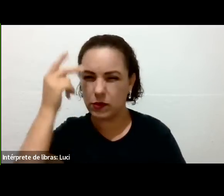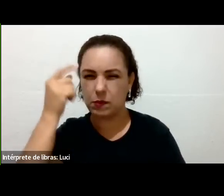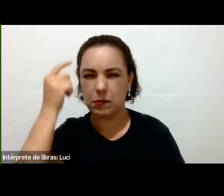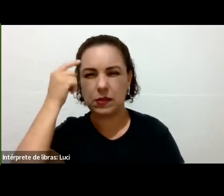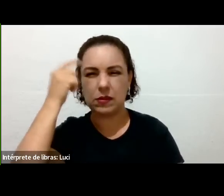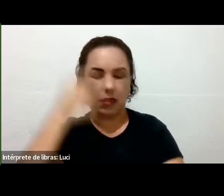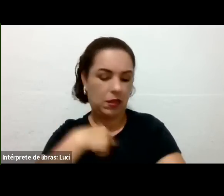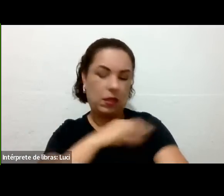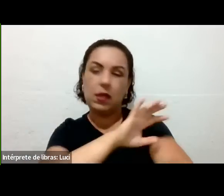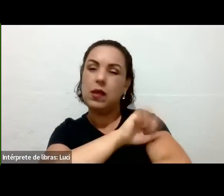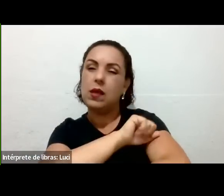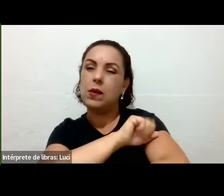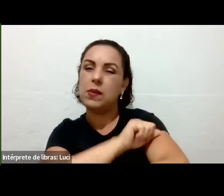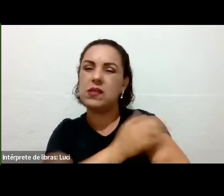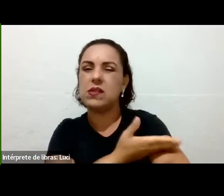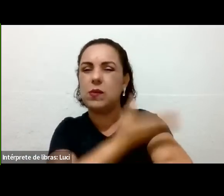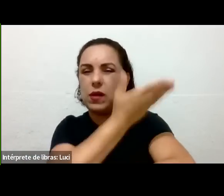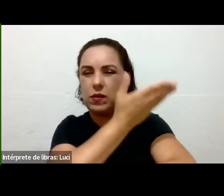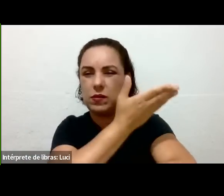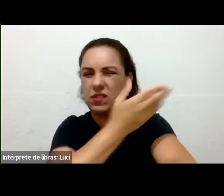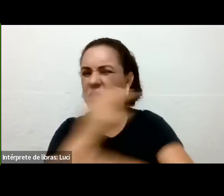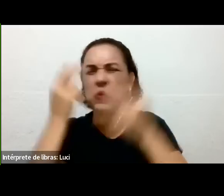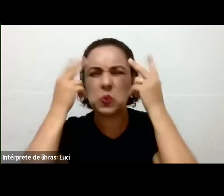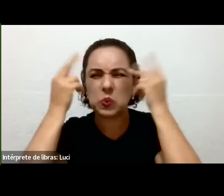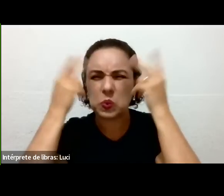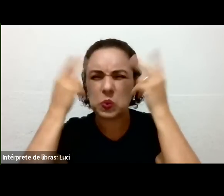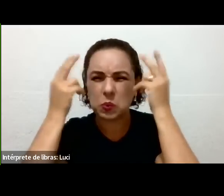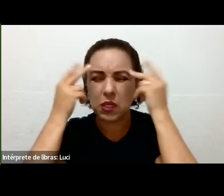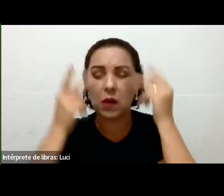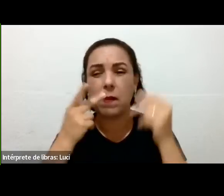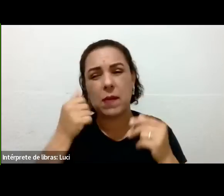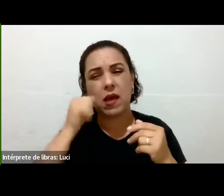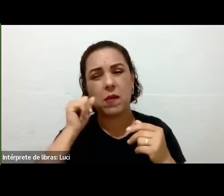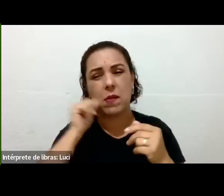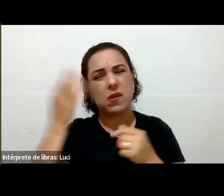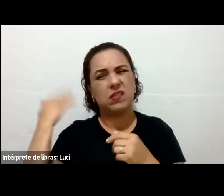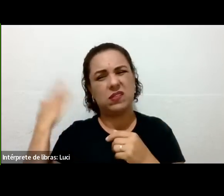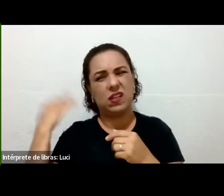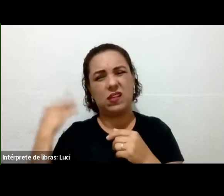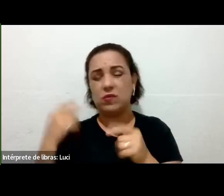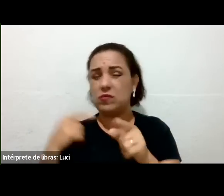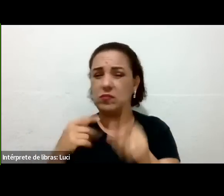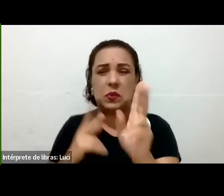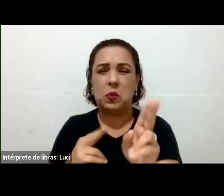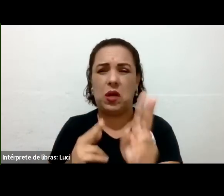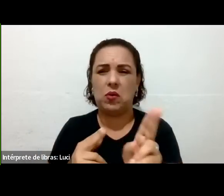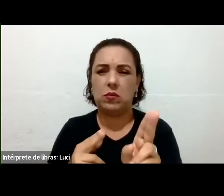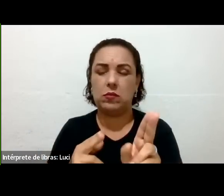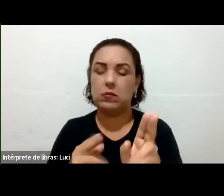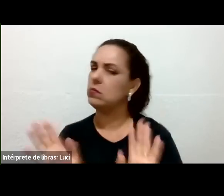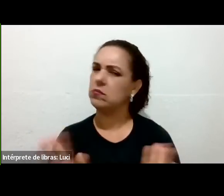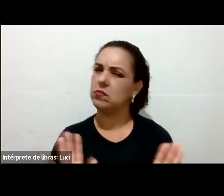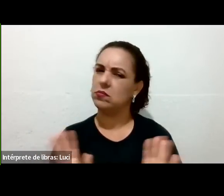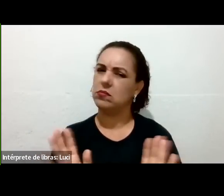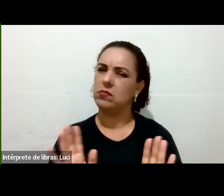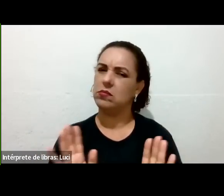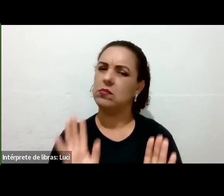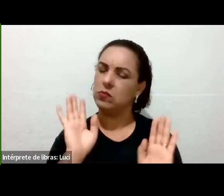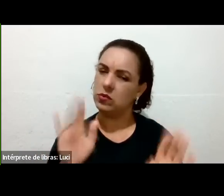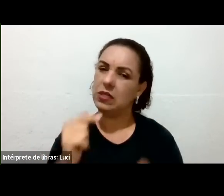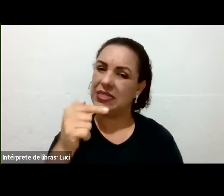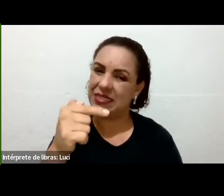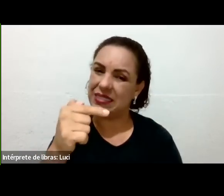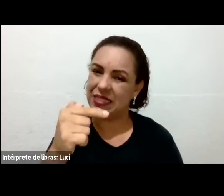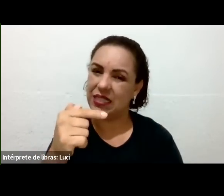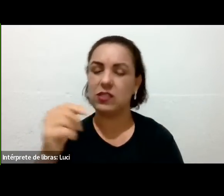porque seus pais têm genético. Ele conheceu esse projeto já tem uns sete, oito anos, ele não faz nenhum